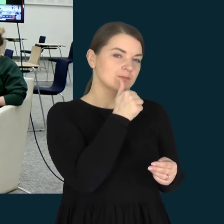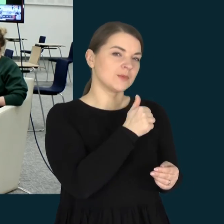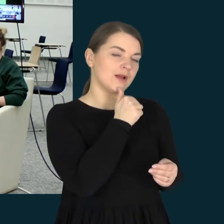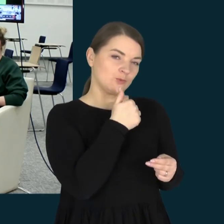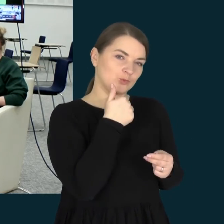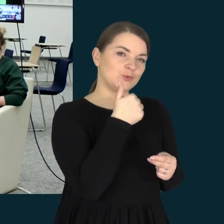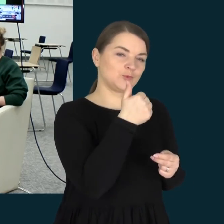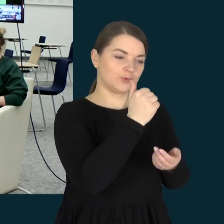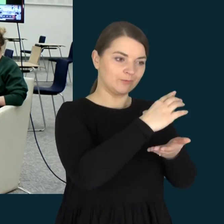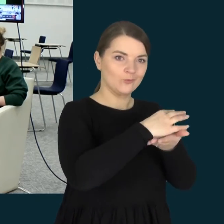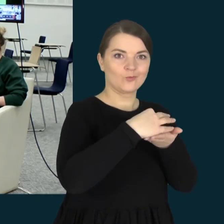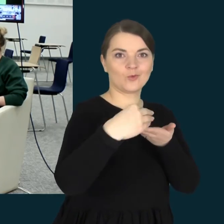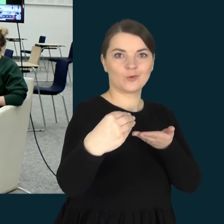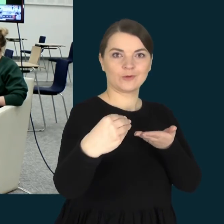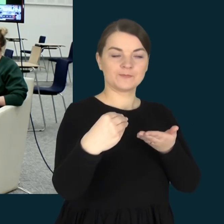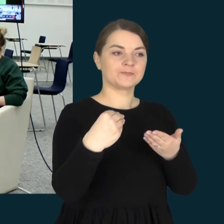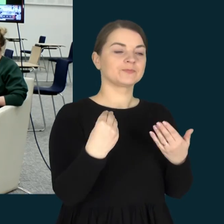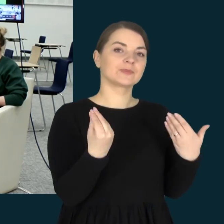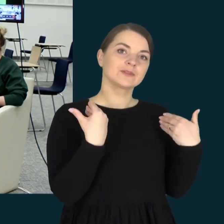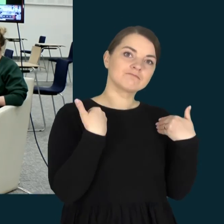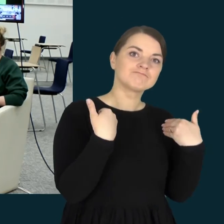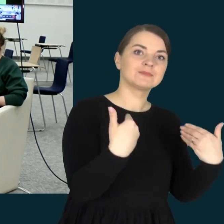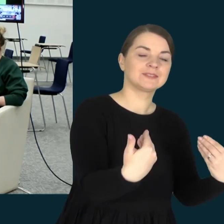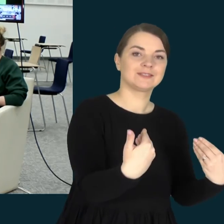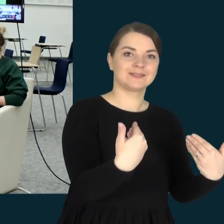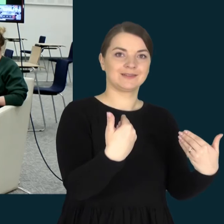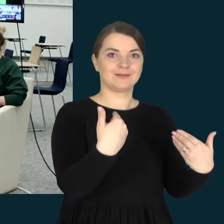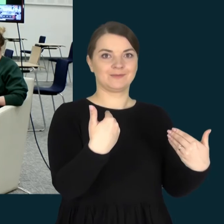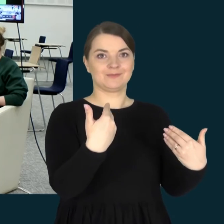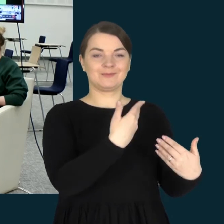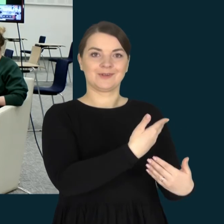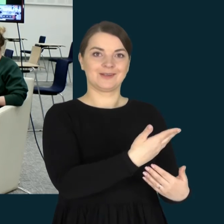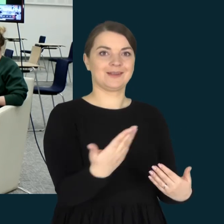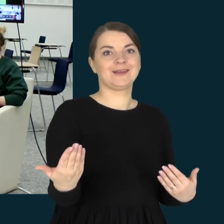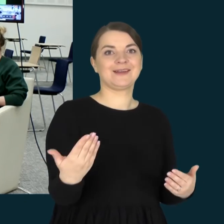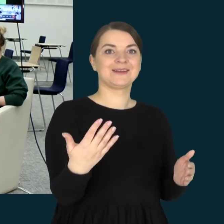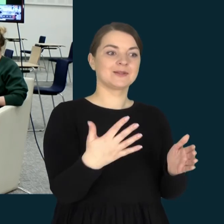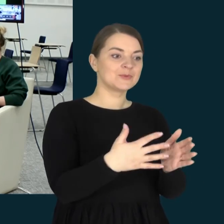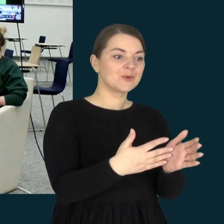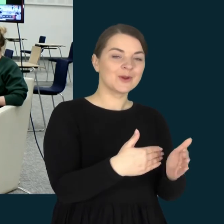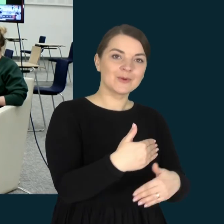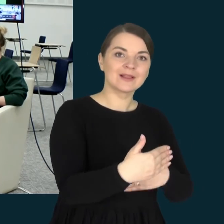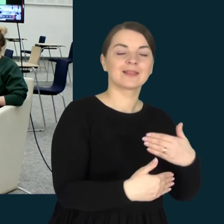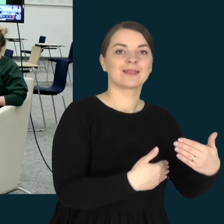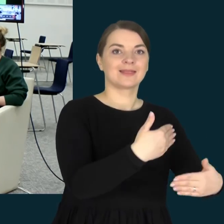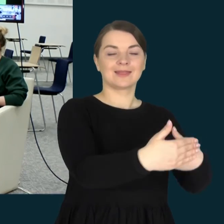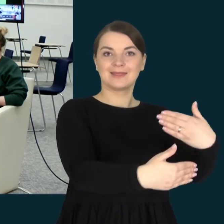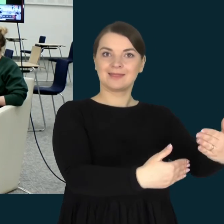Be abejo, linkėjimai ir stiprybės palinkėjimai.